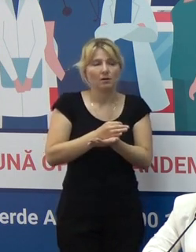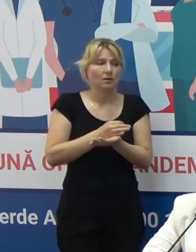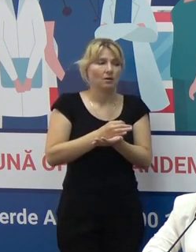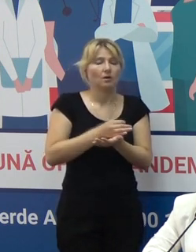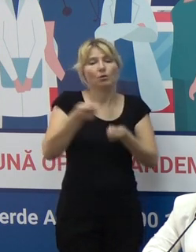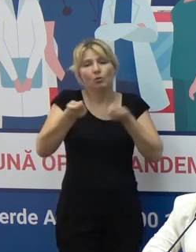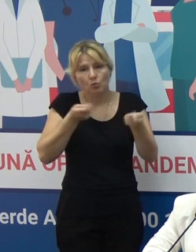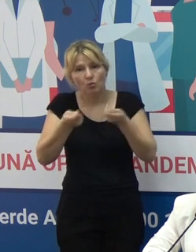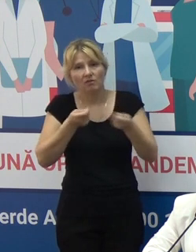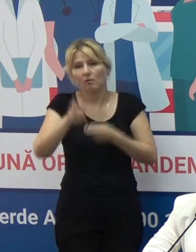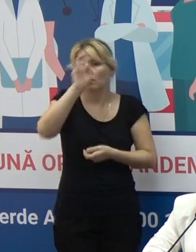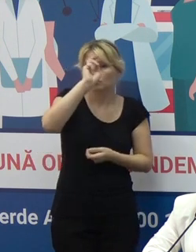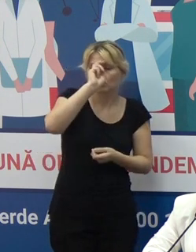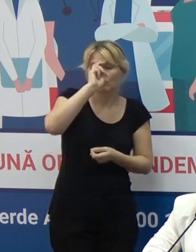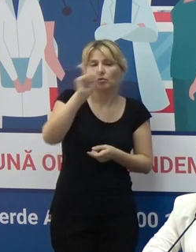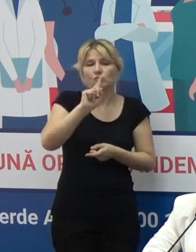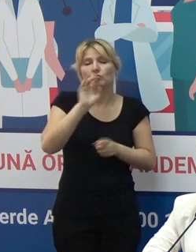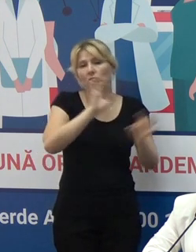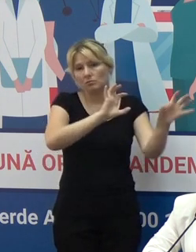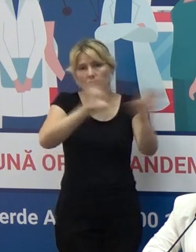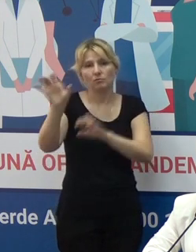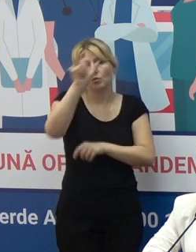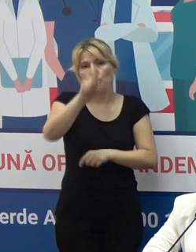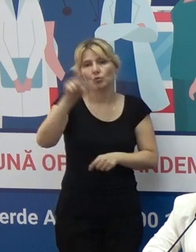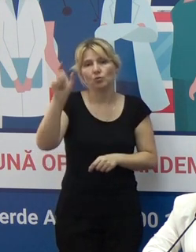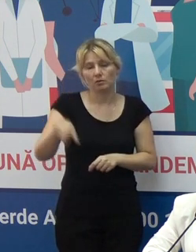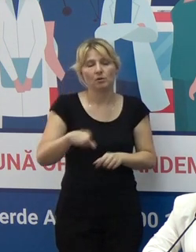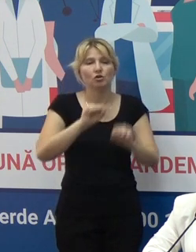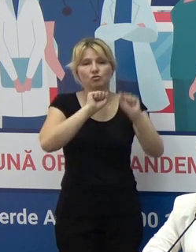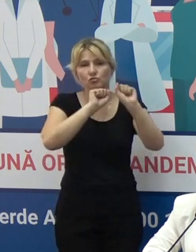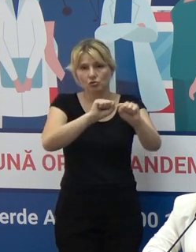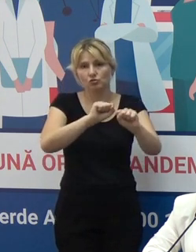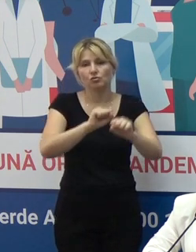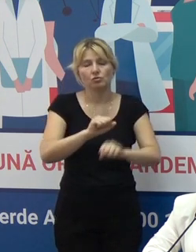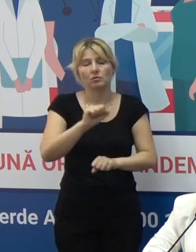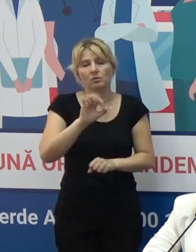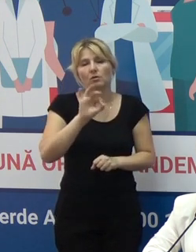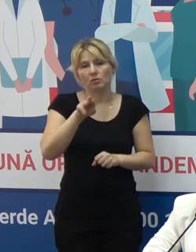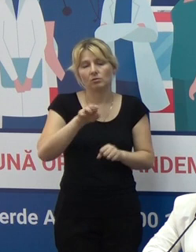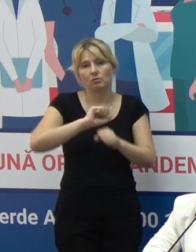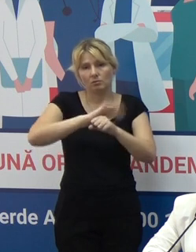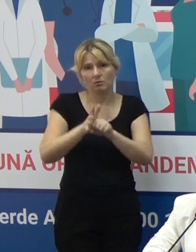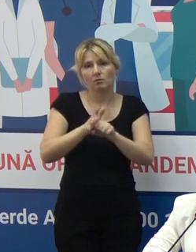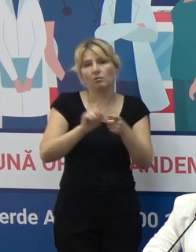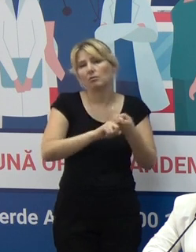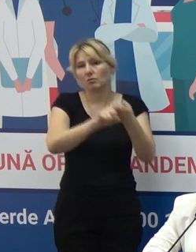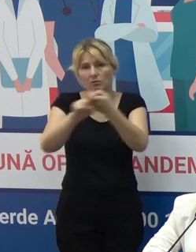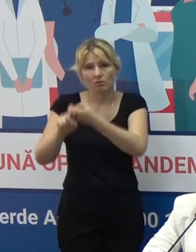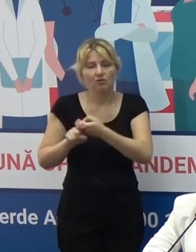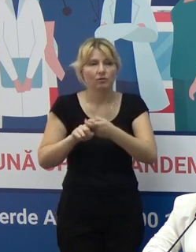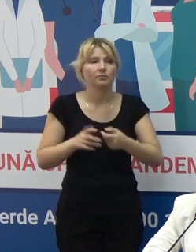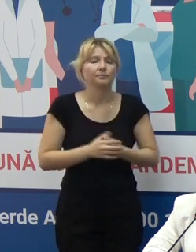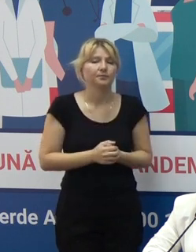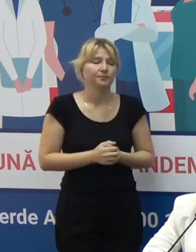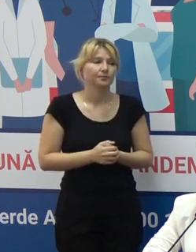autorităților să asigurăm acest lucru și este acel aspect asupra căruia vom depune tot efortul și asupra